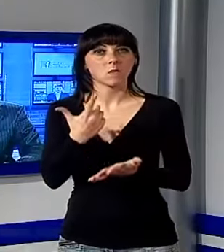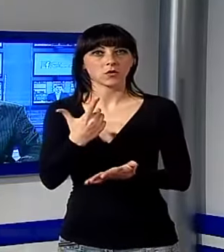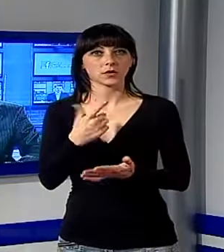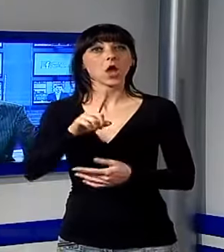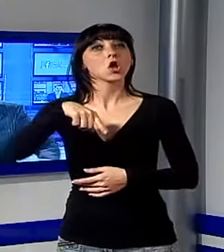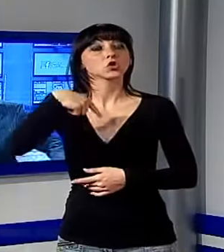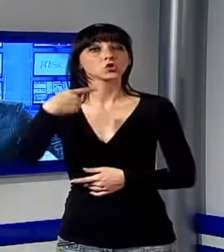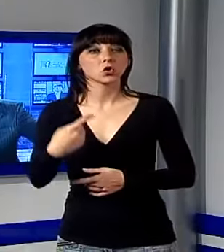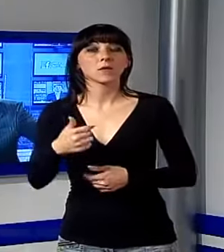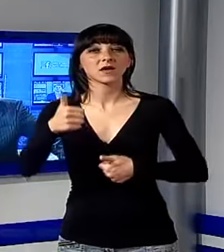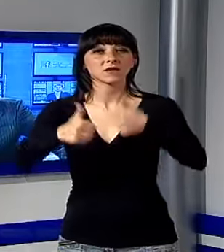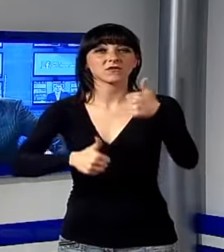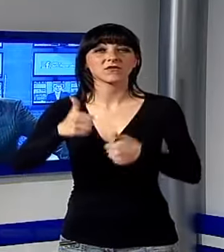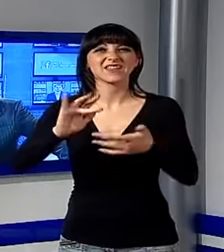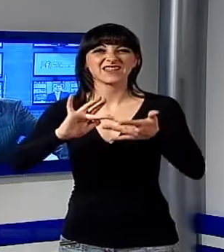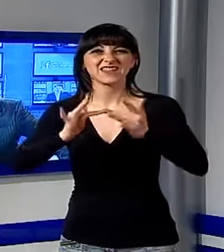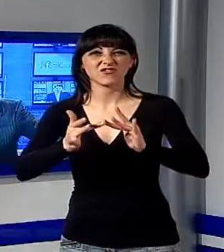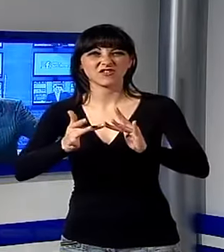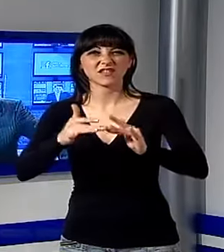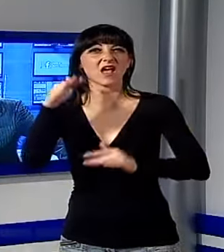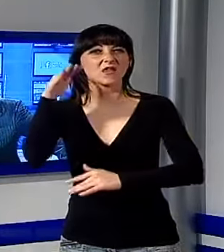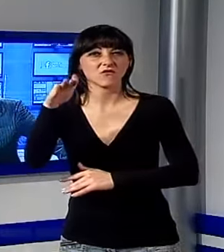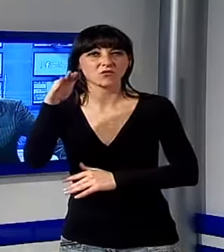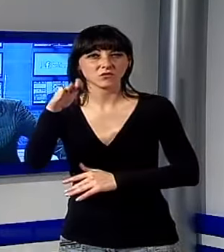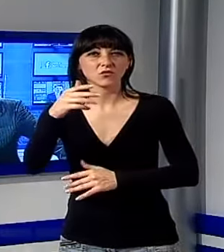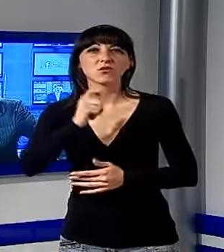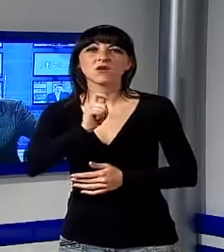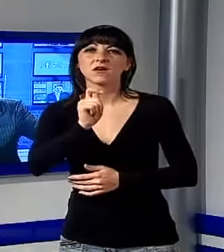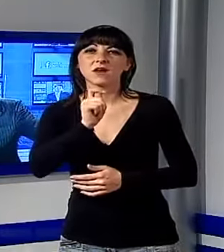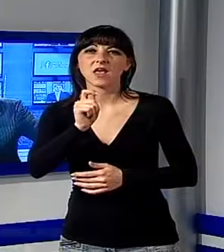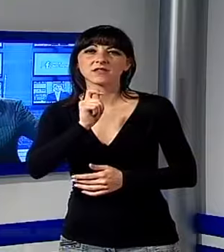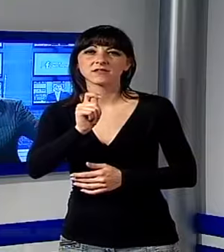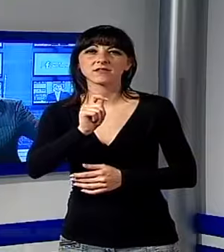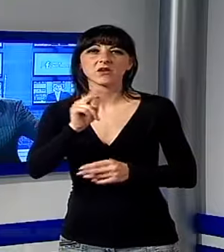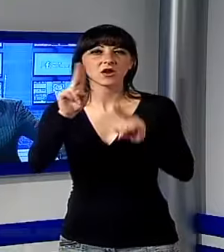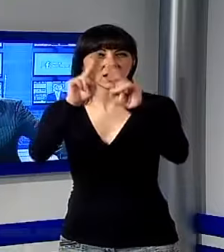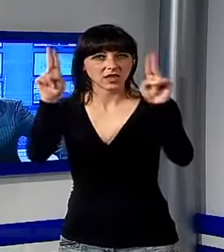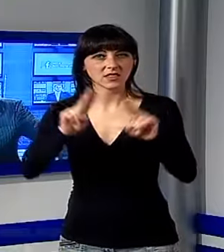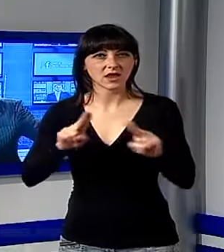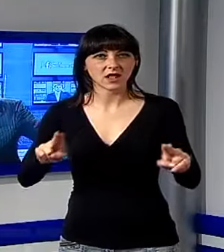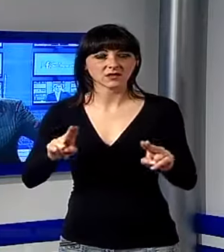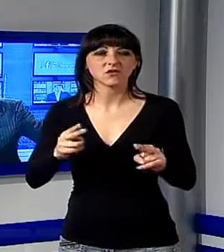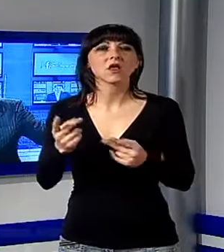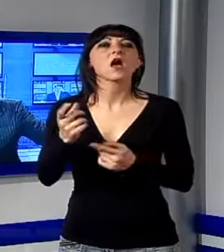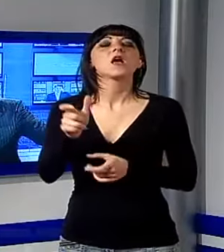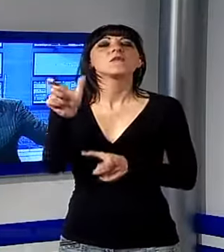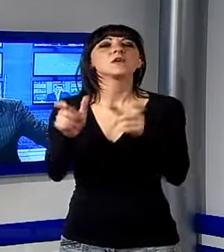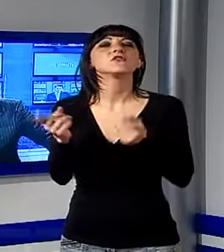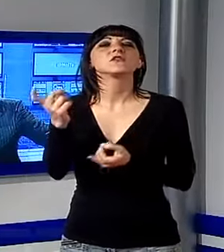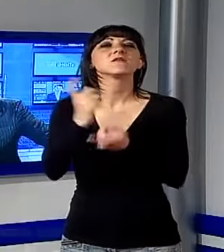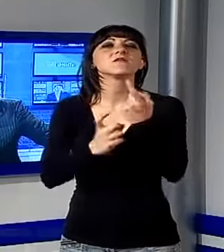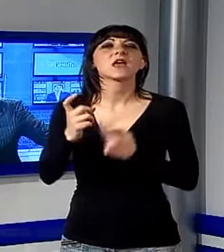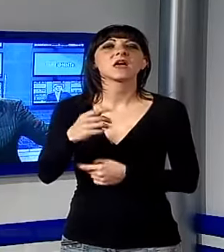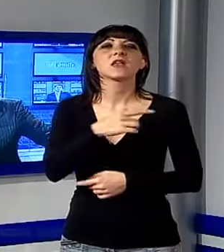volta delle sfide digitali proiettate nel futuro e relazione internazionale con massimi esponenti che arriveranno da Giappone,